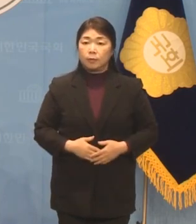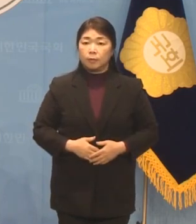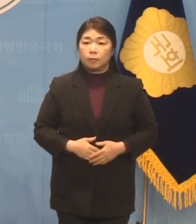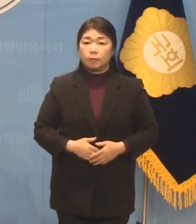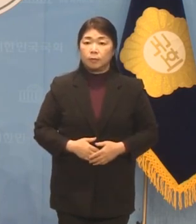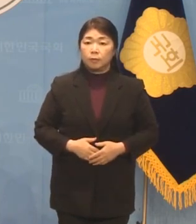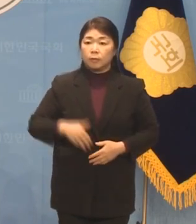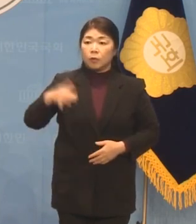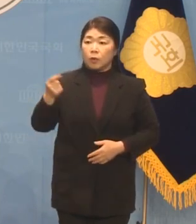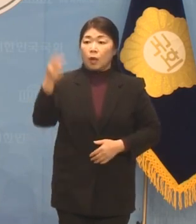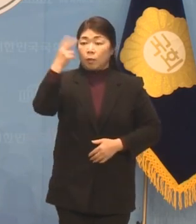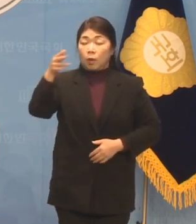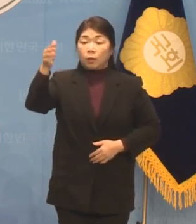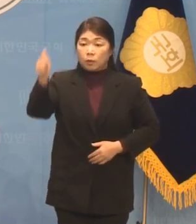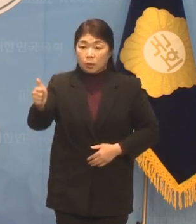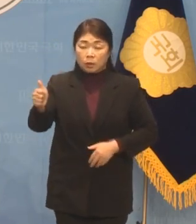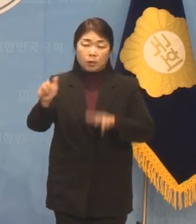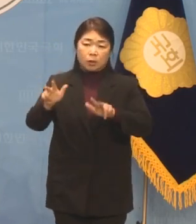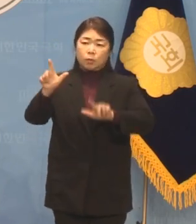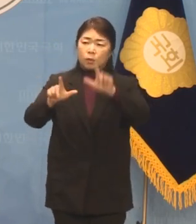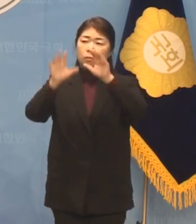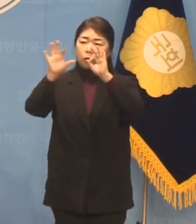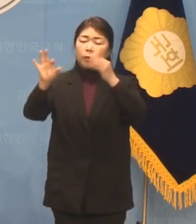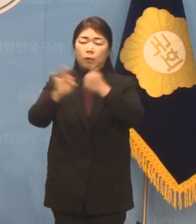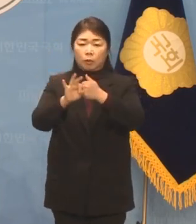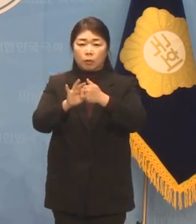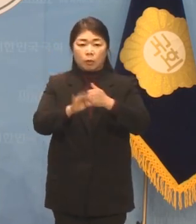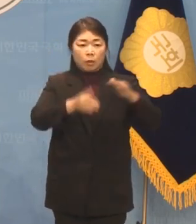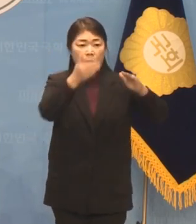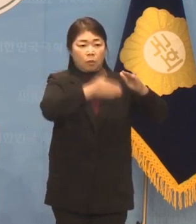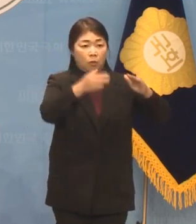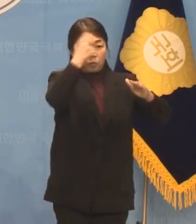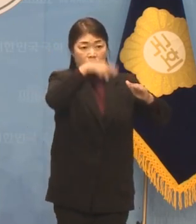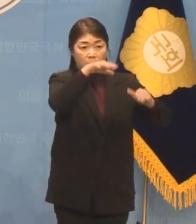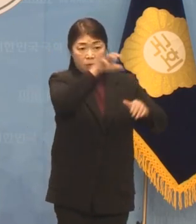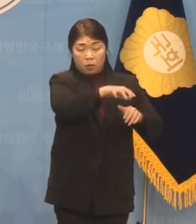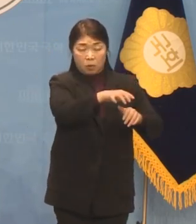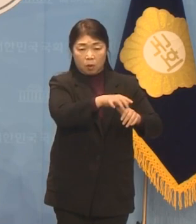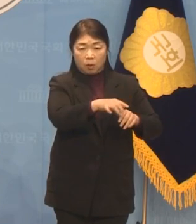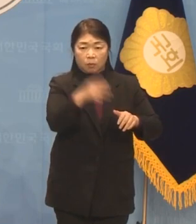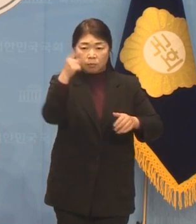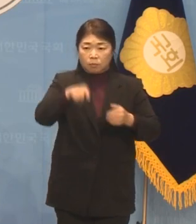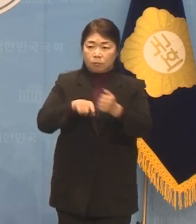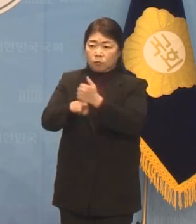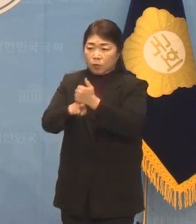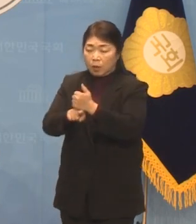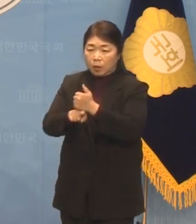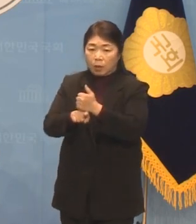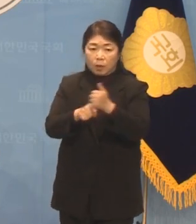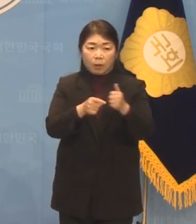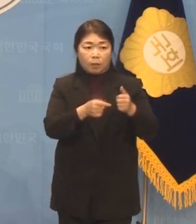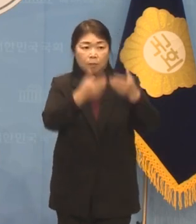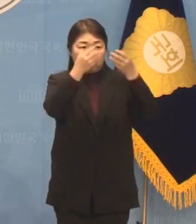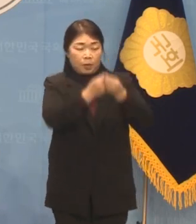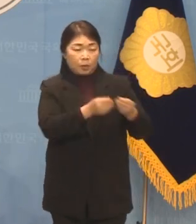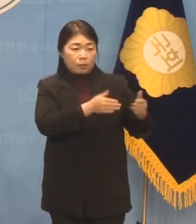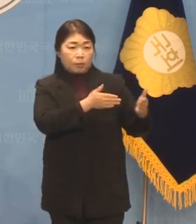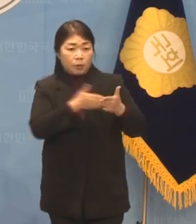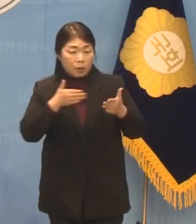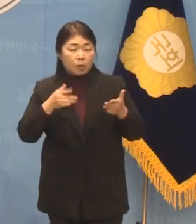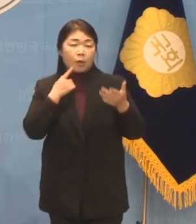최감사원장의 지금 모습은 마치 공수처의 수사를 막아내려는 심산으로 감사원장직을